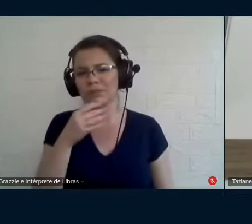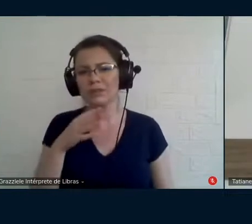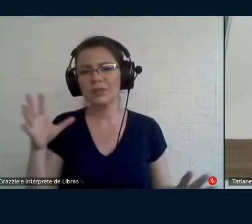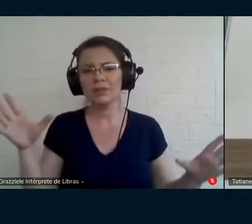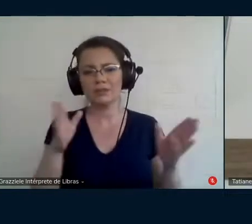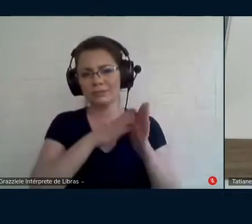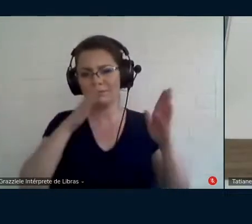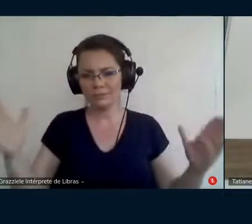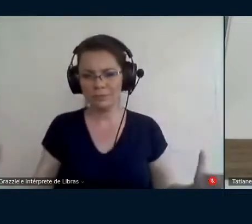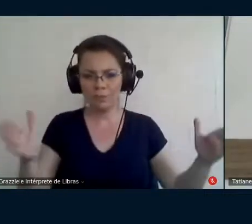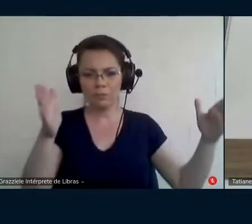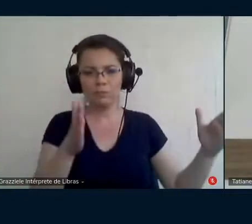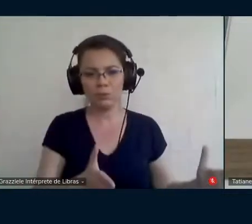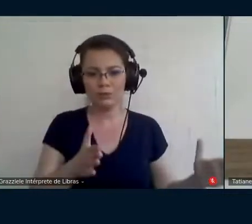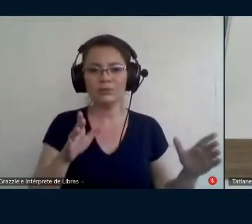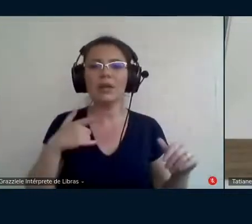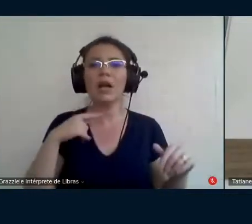possa